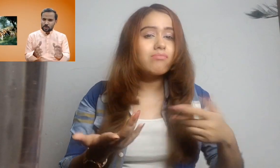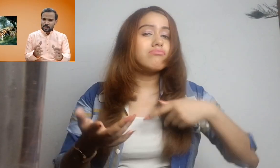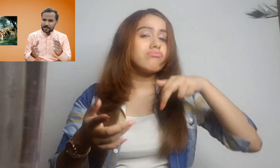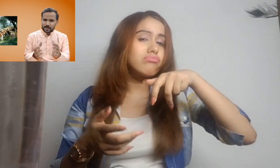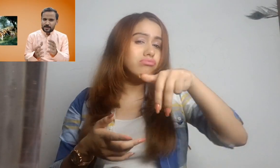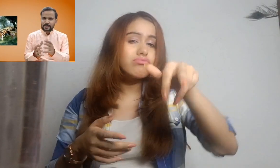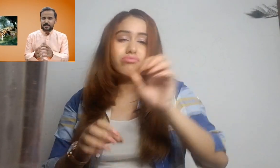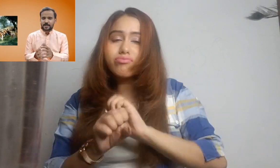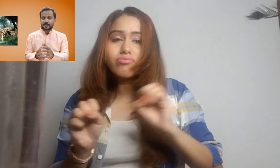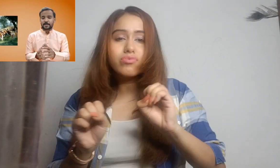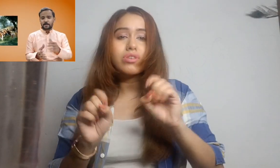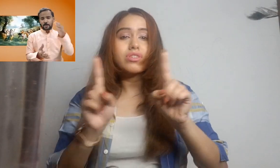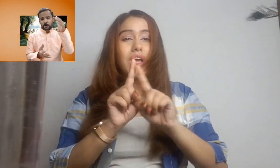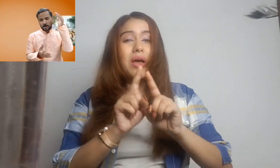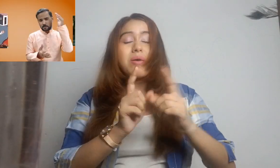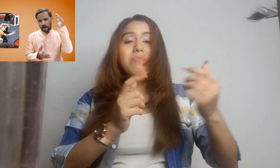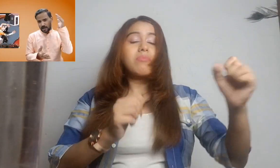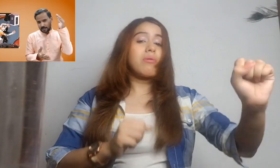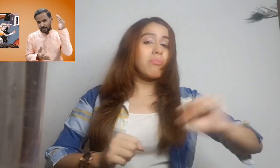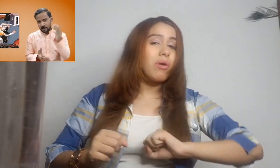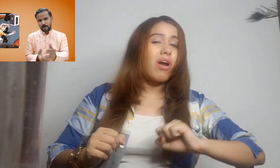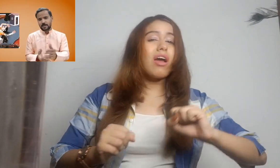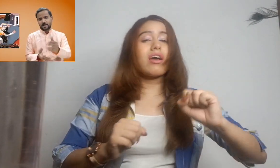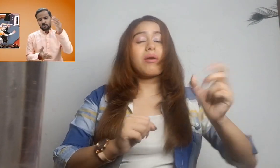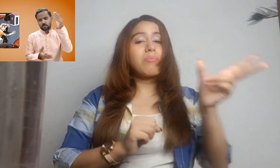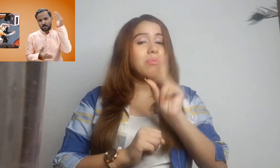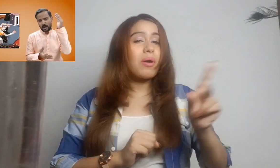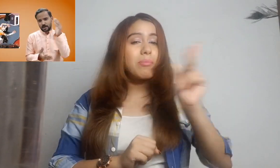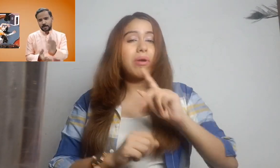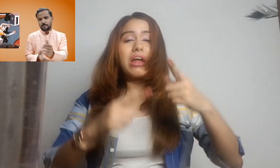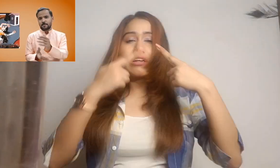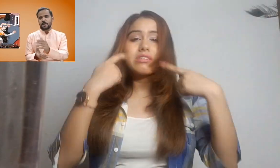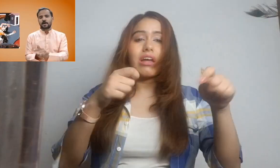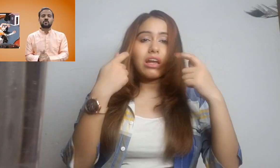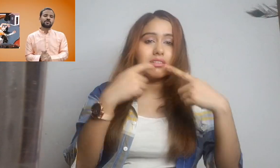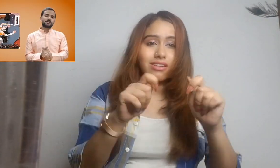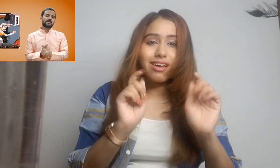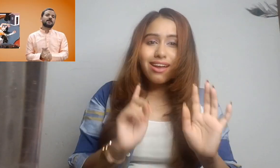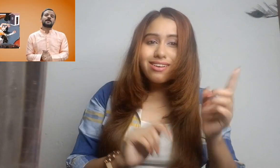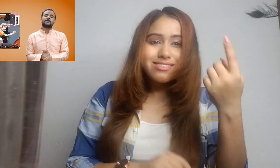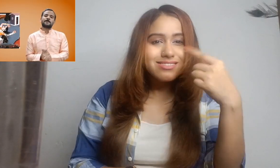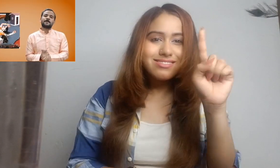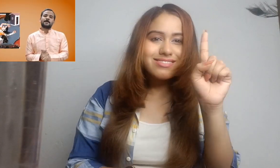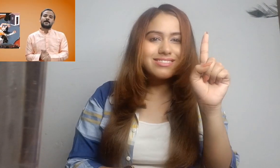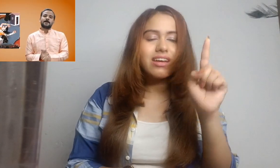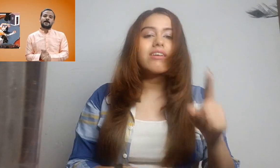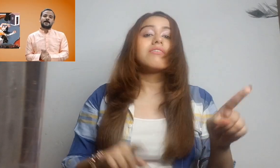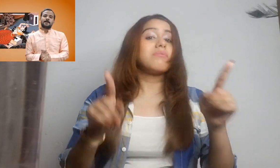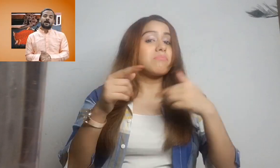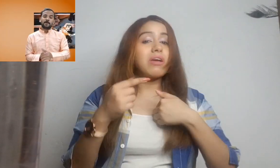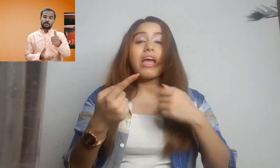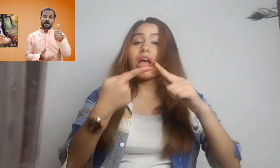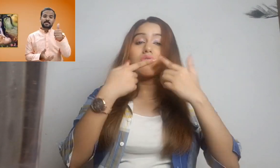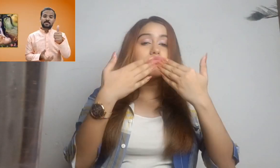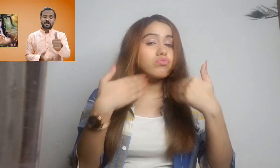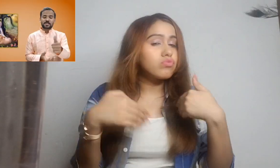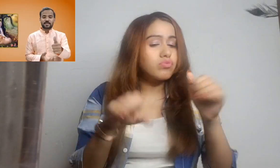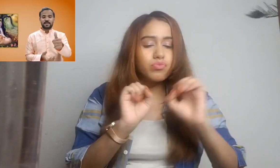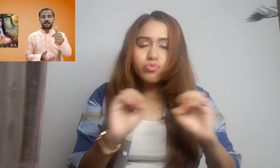छोटा था चल नहीं सकता था तब मेरे उपर प्राण घातक हमले किये गए मुझे मारने की बारंबार कोशिश की गई ना मेरे पास शिक्षा थी